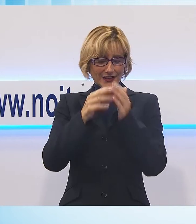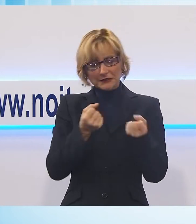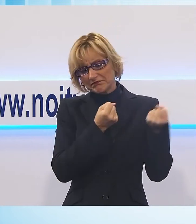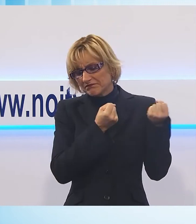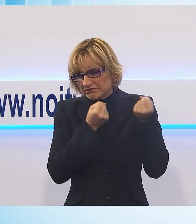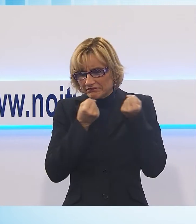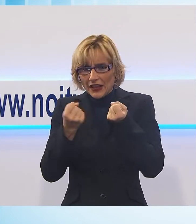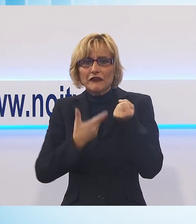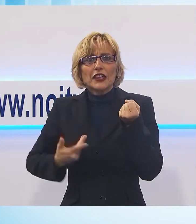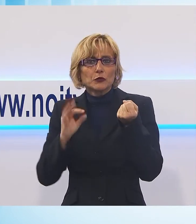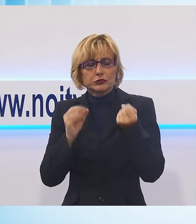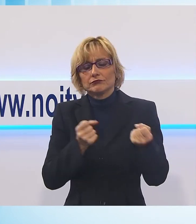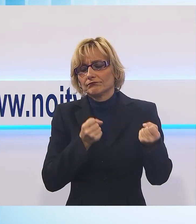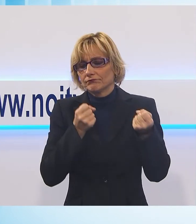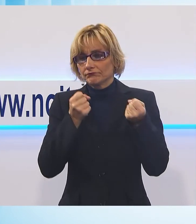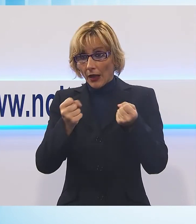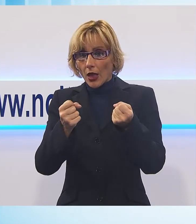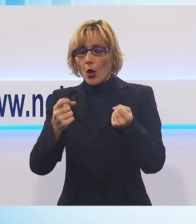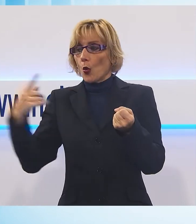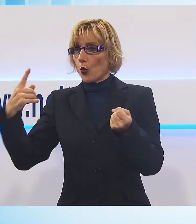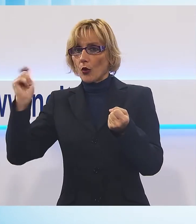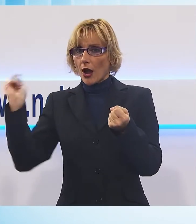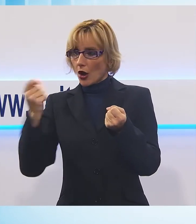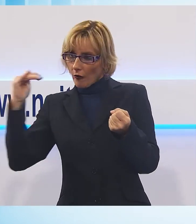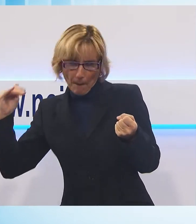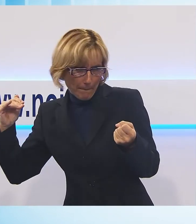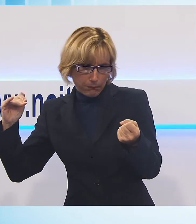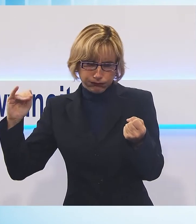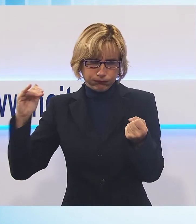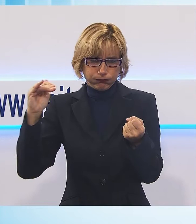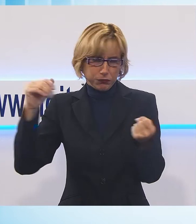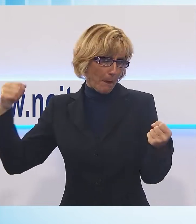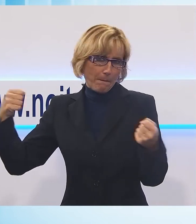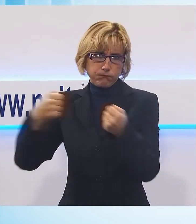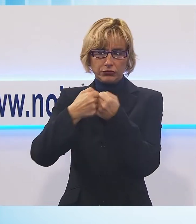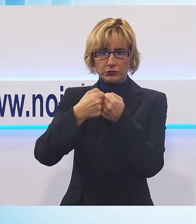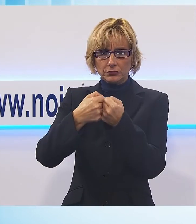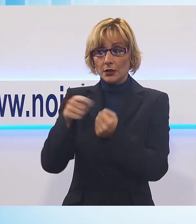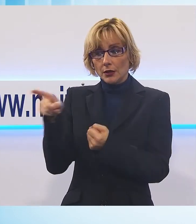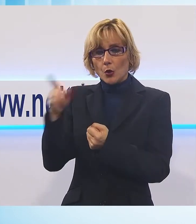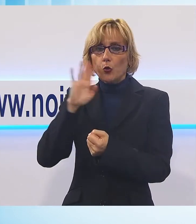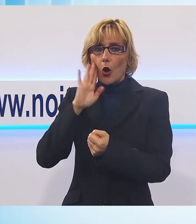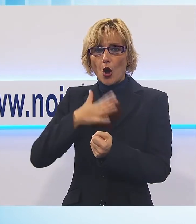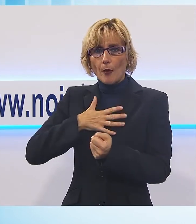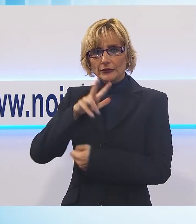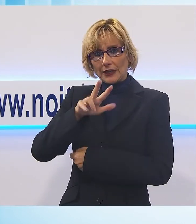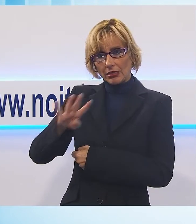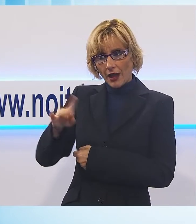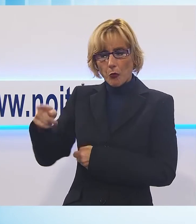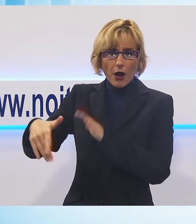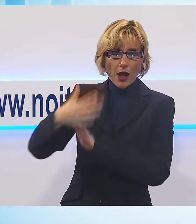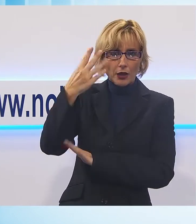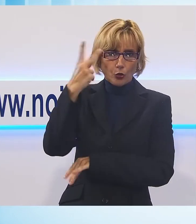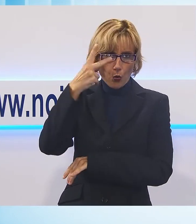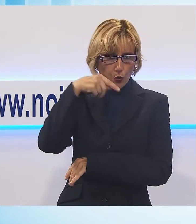con la sua Fiat Punto sul Brennero quando è stato centrato da una Golfa la cui guida si trovava un 34enne di Varga FS le sue iniziali che stava viaggiando in